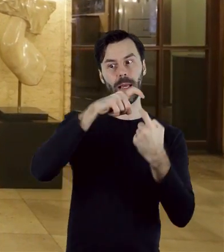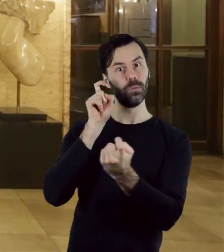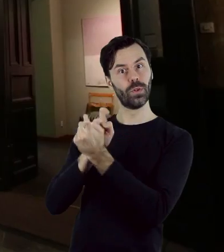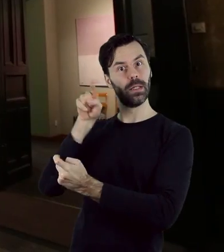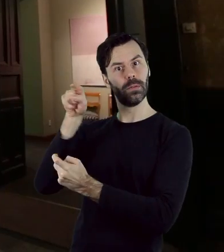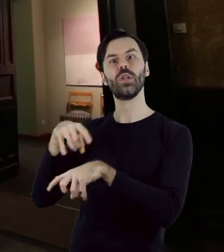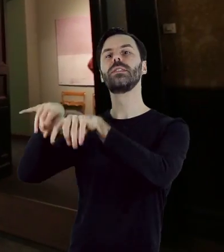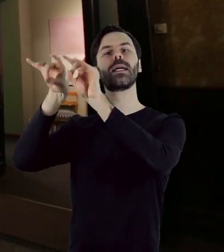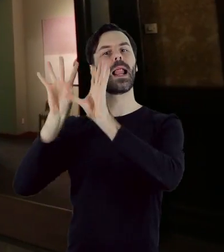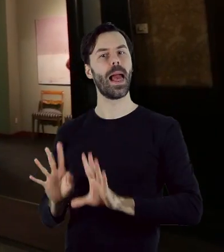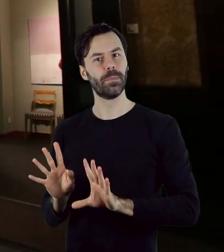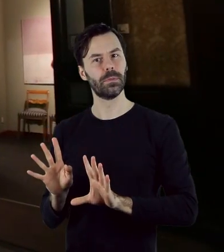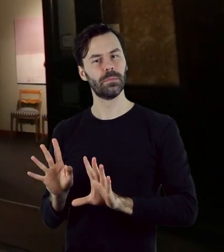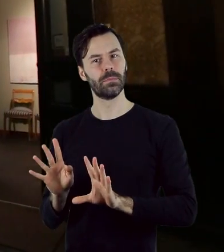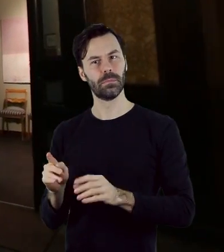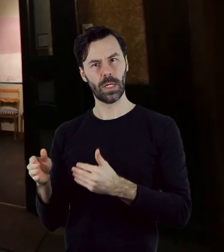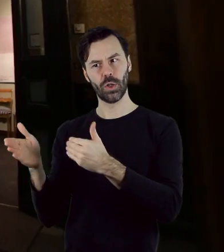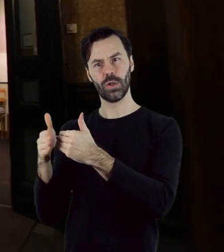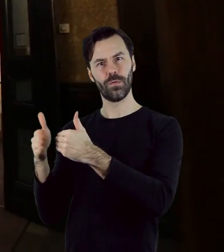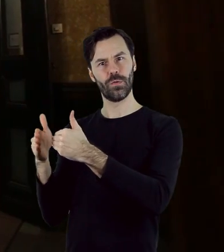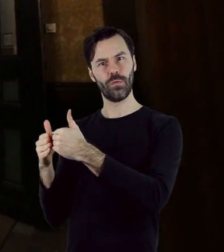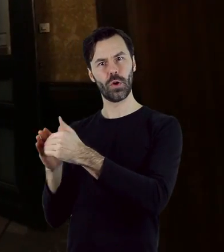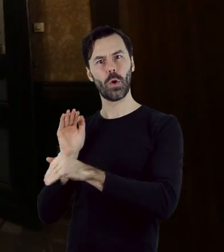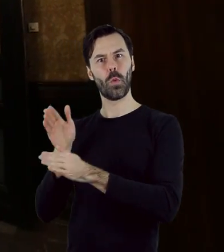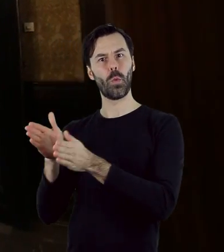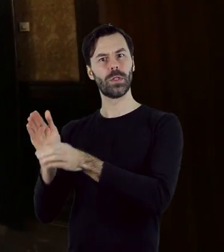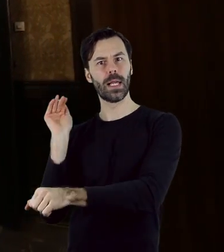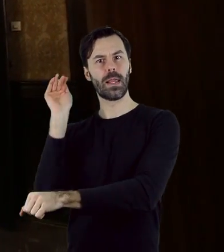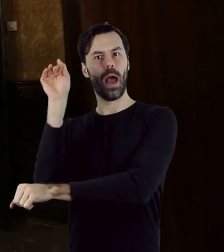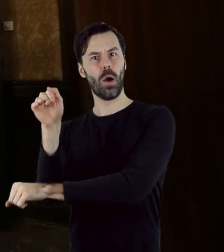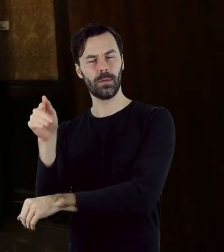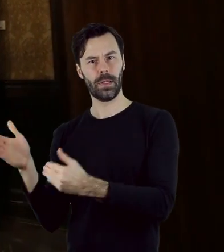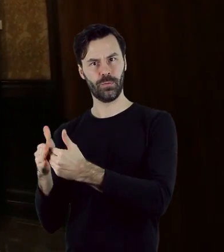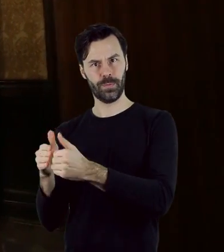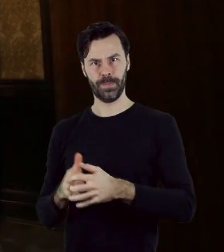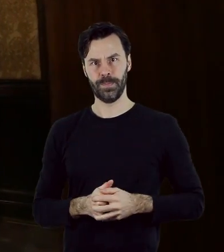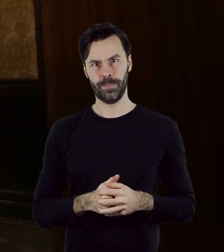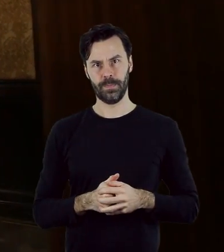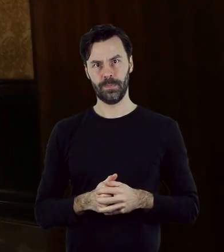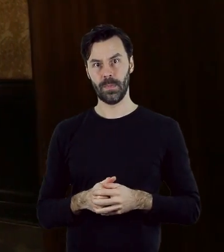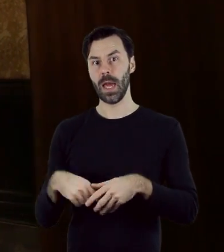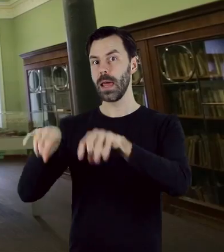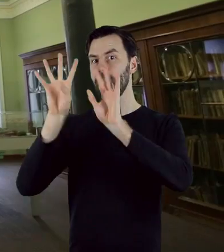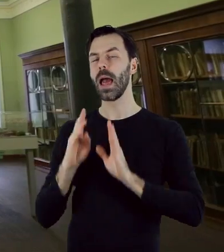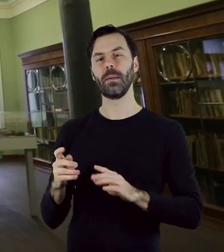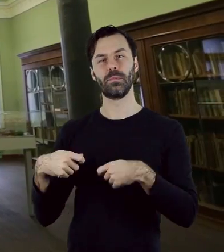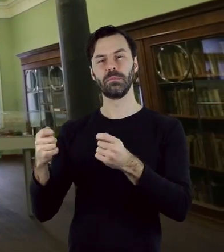ulokowany był sklep z osobnym wejściem od dzisiejszej ulicy Zachodniej. Prowadzono tam sprzedaż towarów,